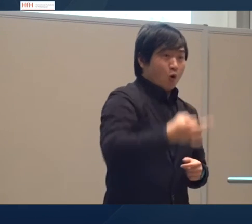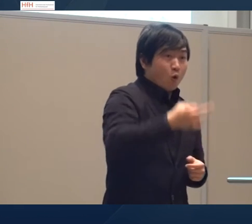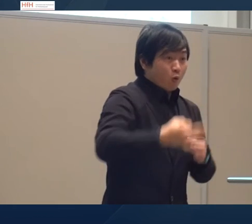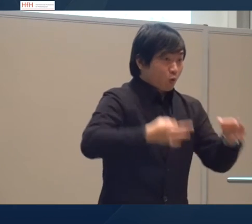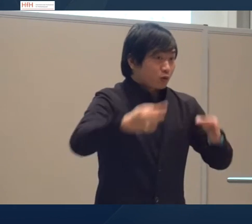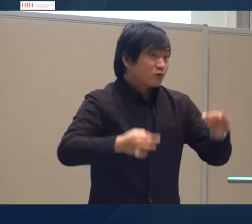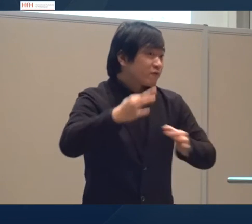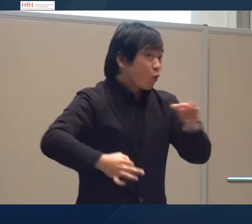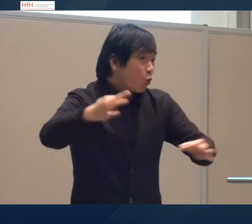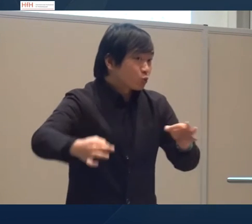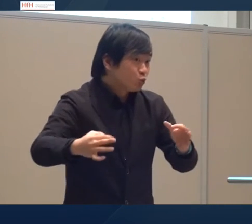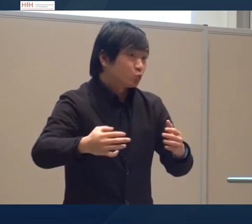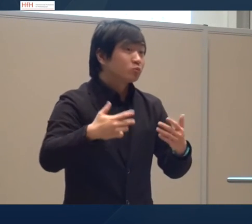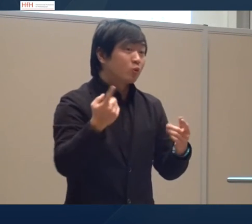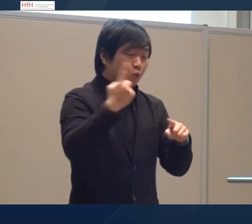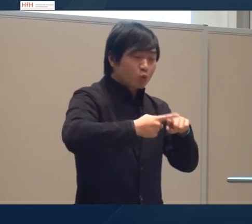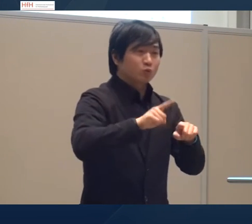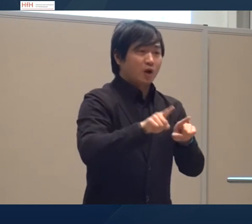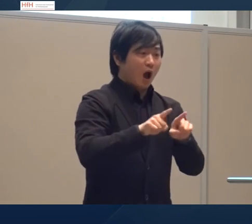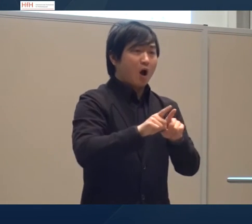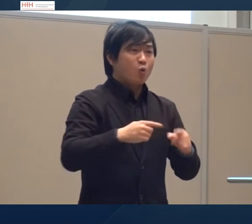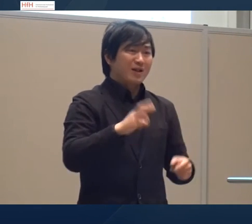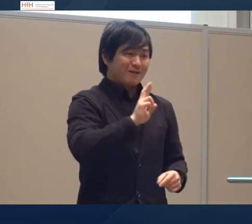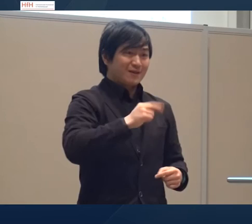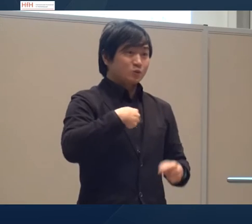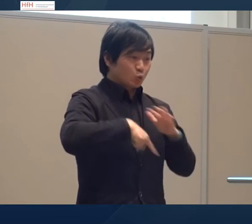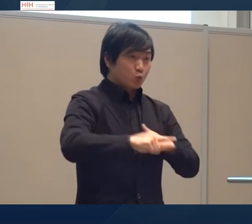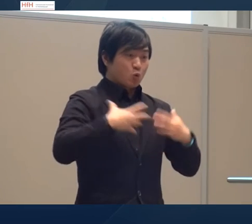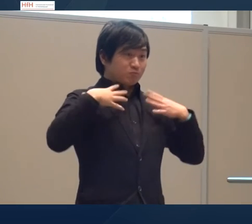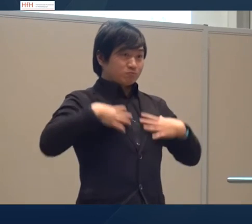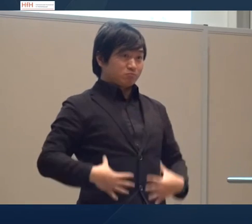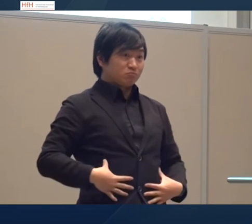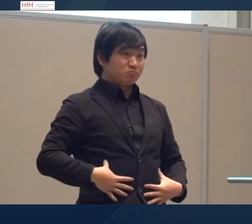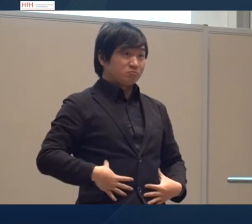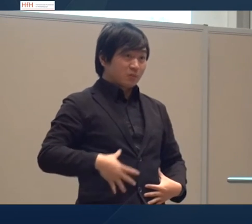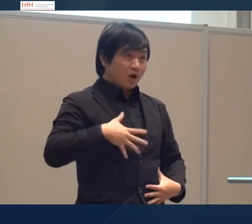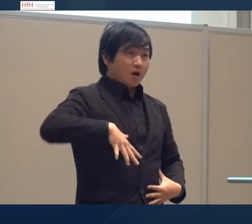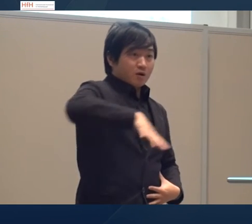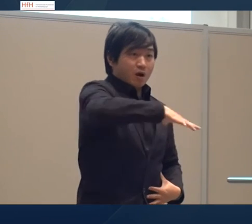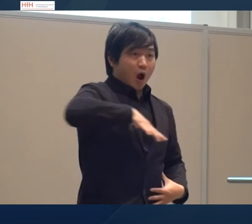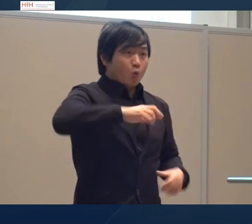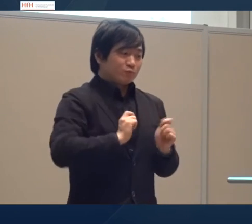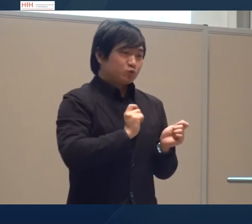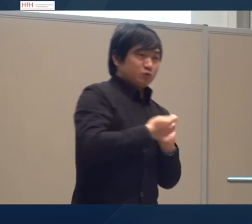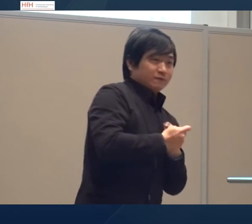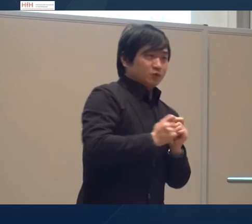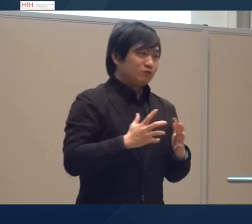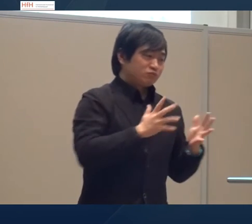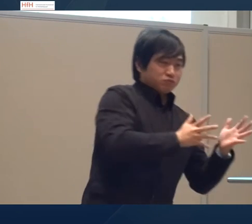verwiesen und auch die Reflexion auf den eigenen Körper das Verhalten im Sprachraum das Body